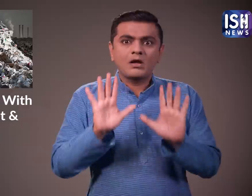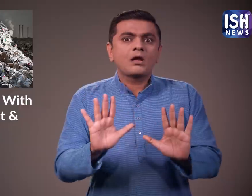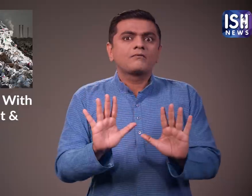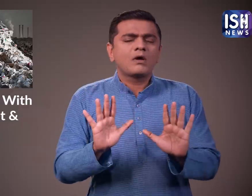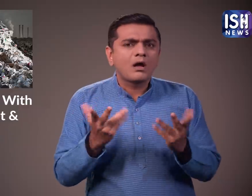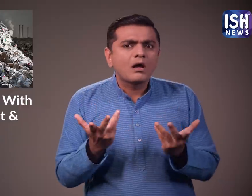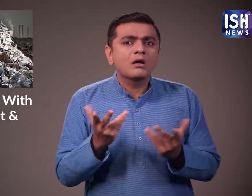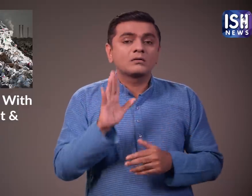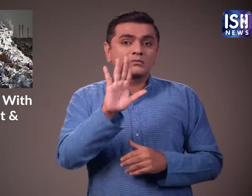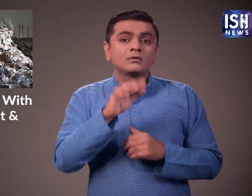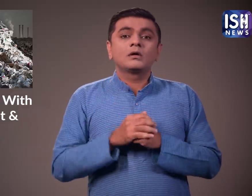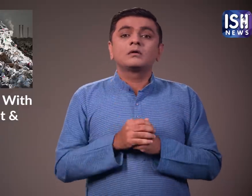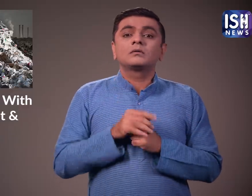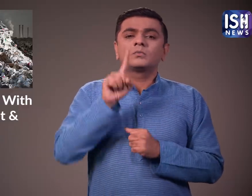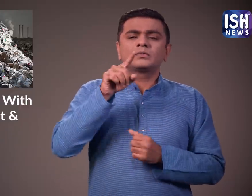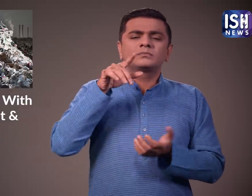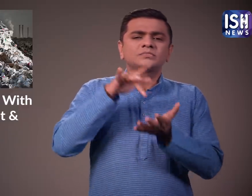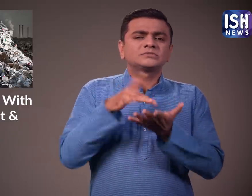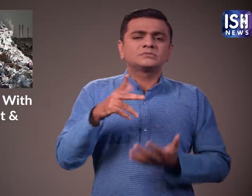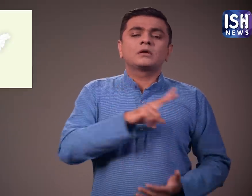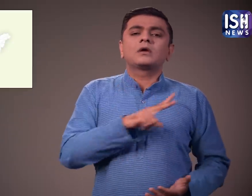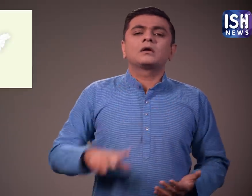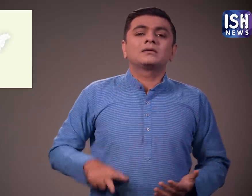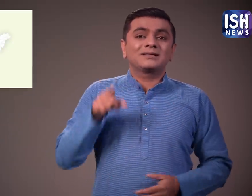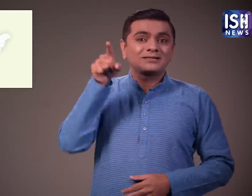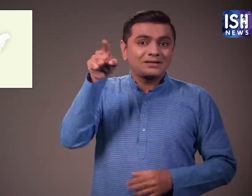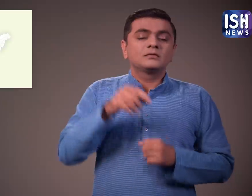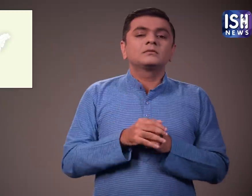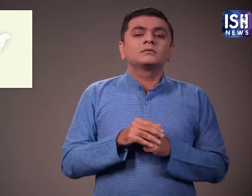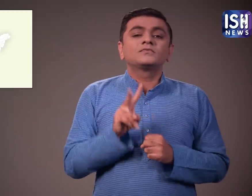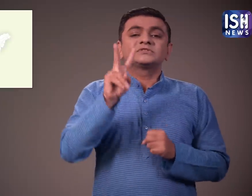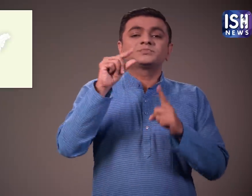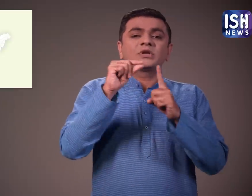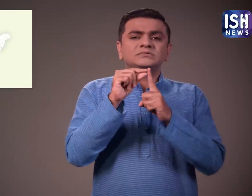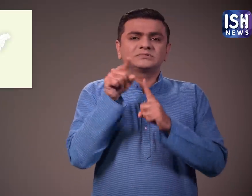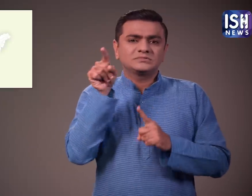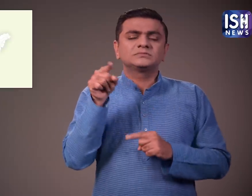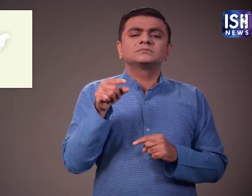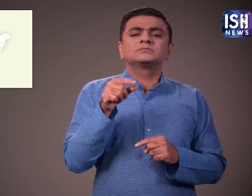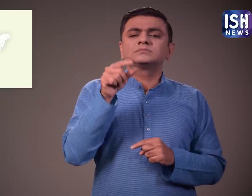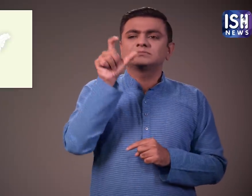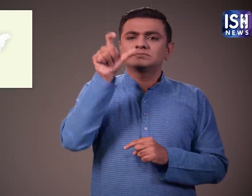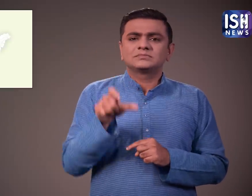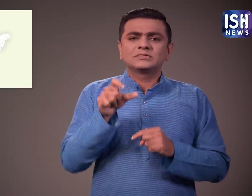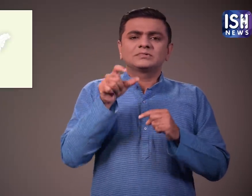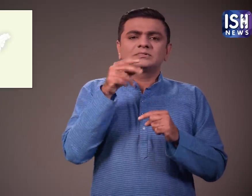है, हैरान हो गए, कुछ महिने पहले करनाटक बाजपा की अध्यक्षर तेजस्विनी अनन्त कुमार ने कहा था कि